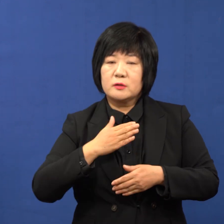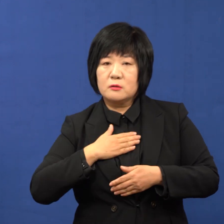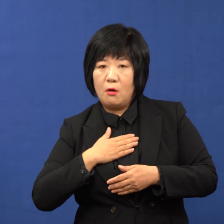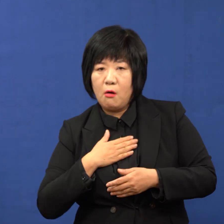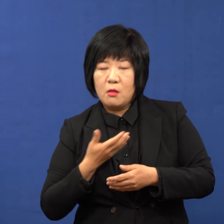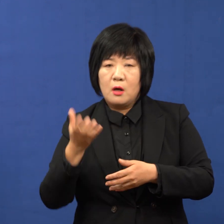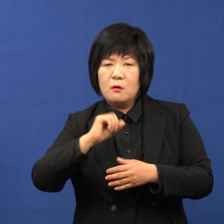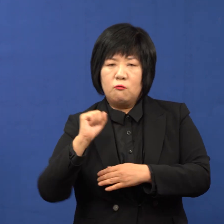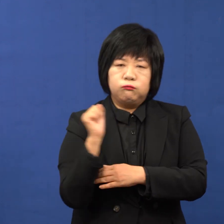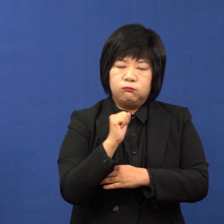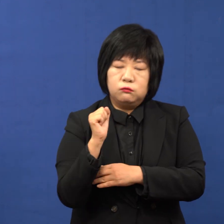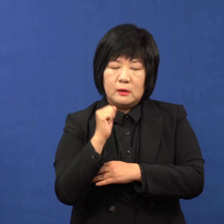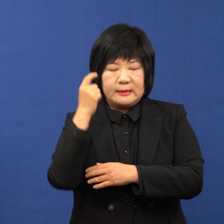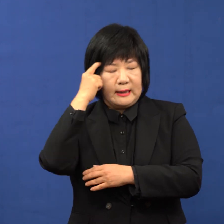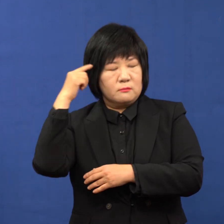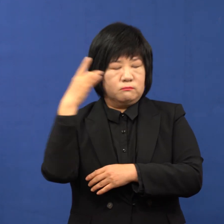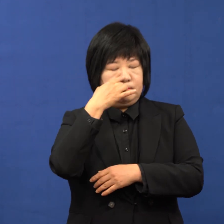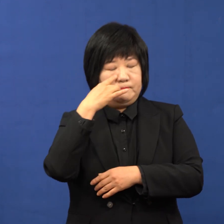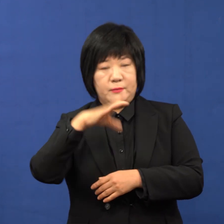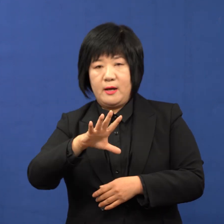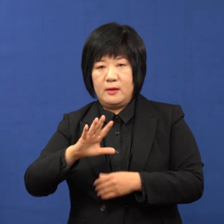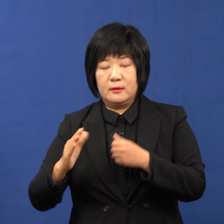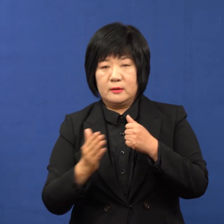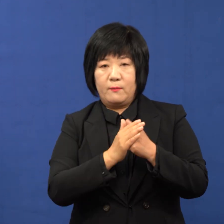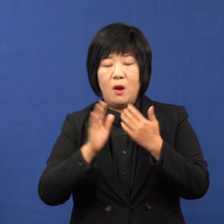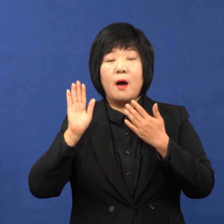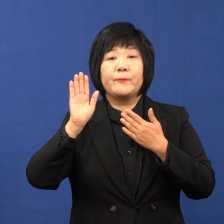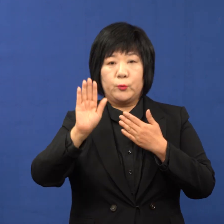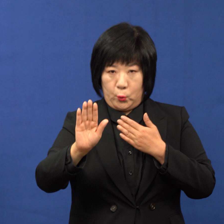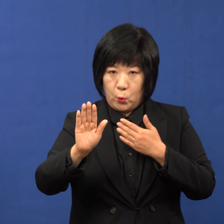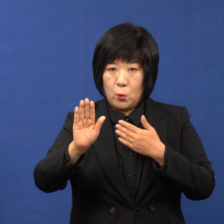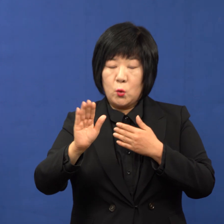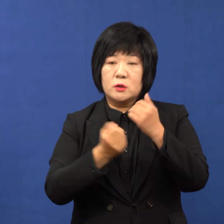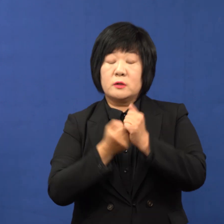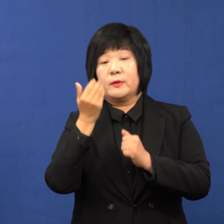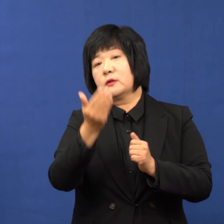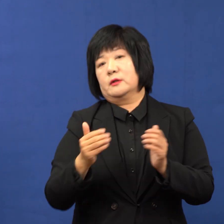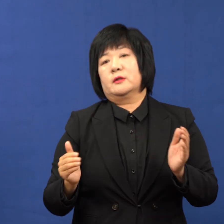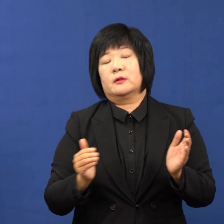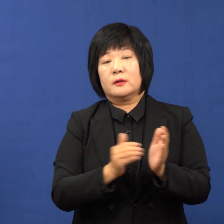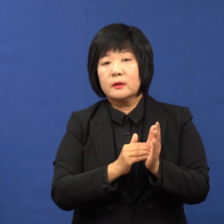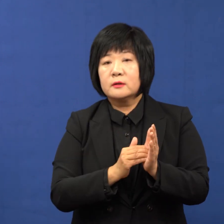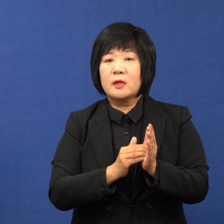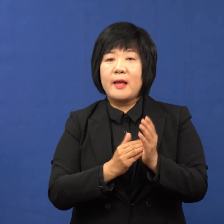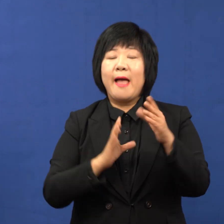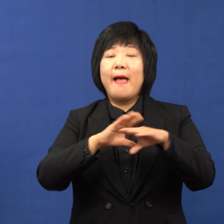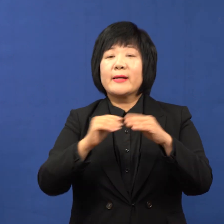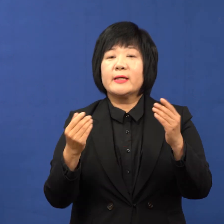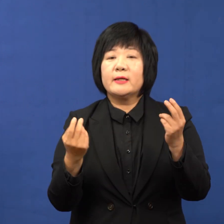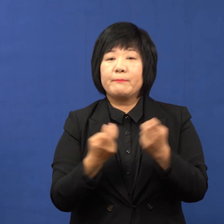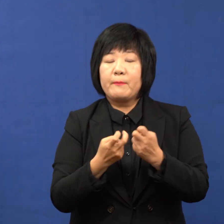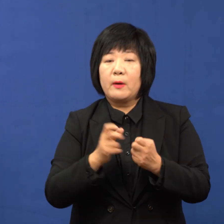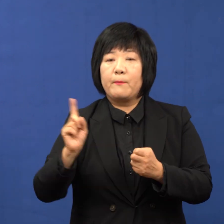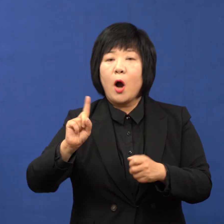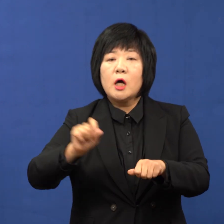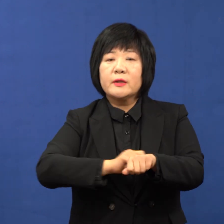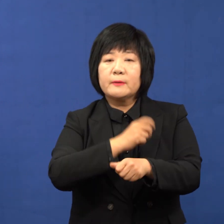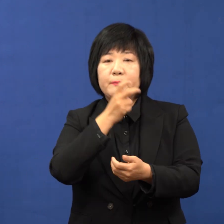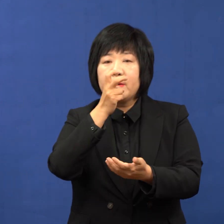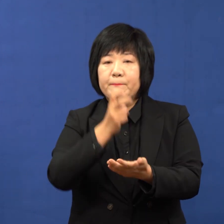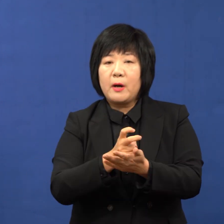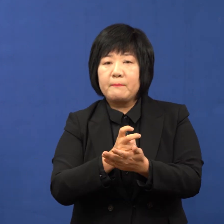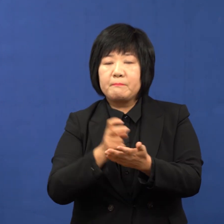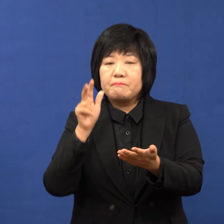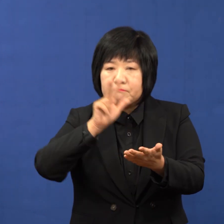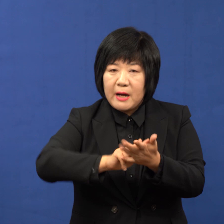휘둘릴 생각은 추호도 없습니다. 그래서 앞으로는 제가 말씀드린 이 모든 해결점이 특별법이 조속히 재정이 되면